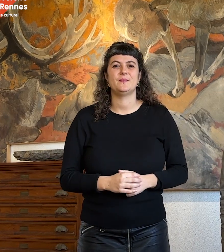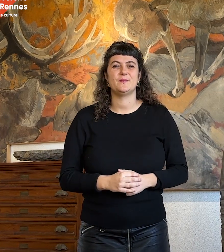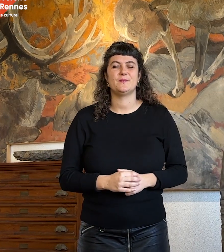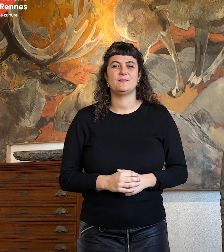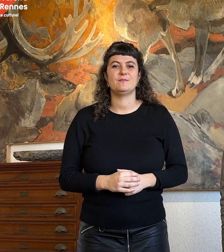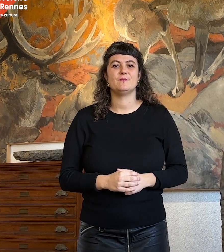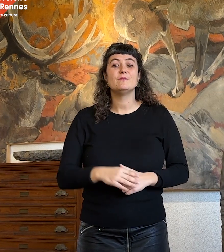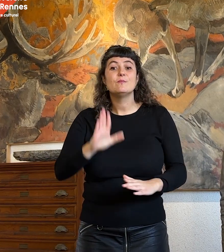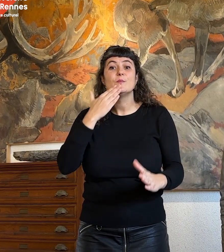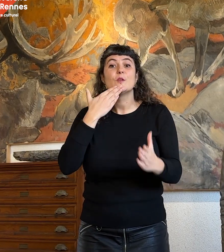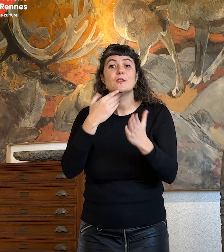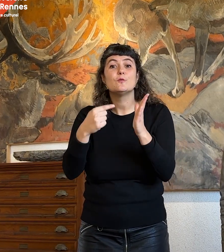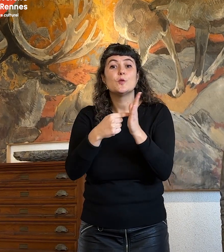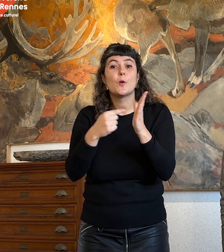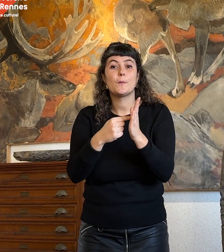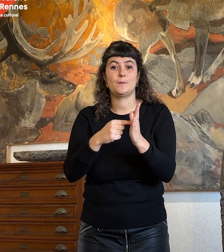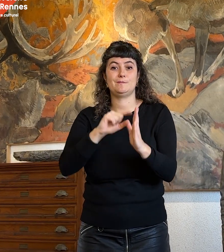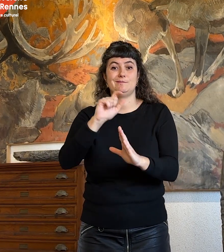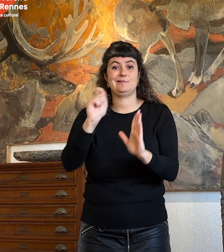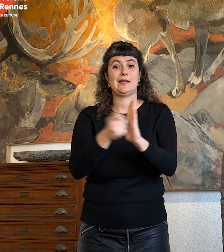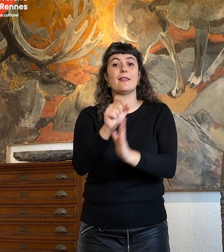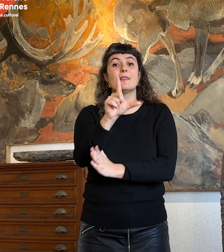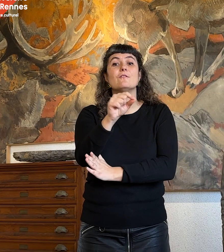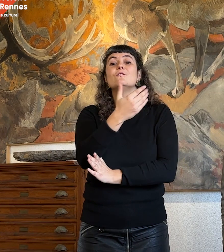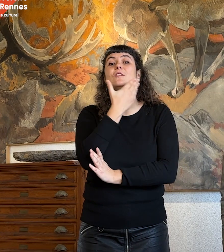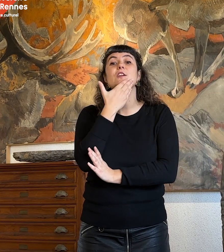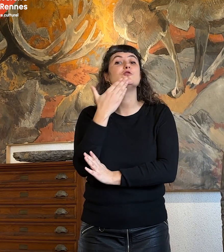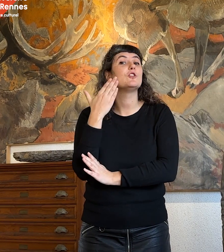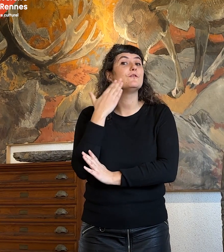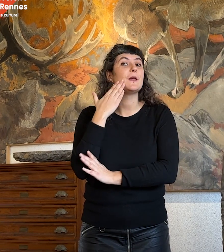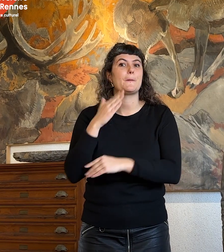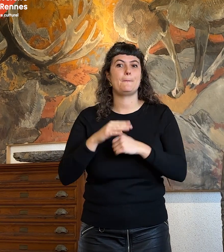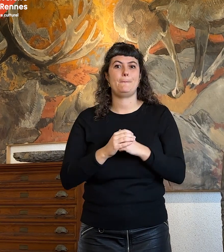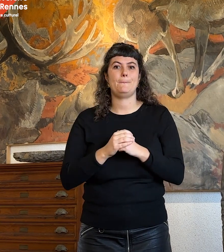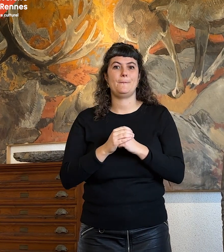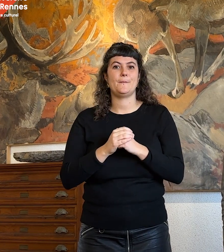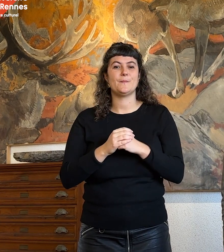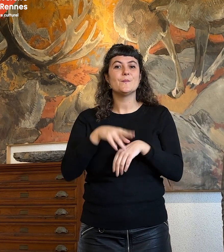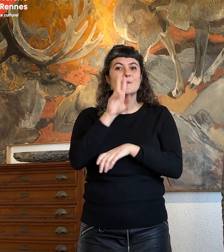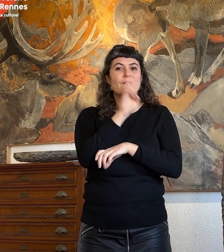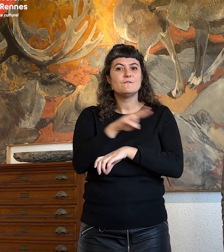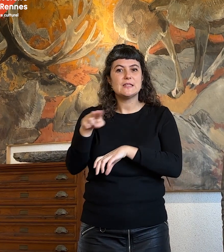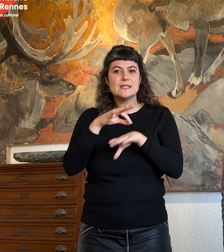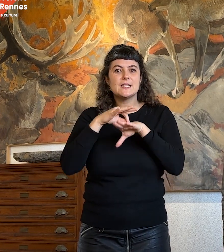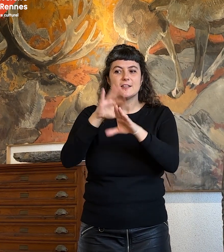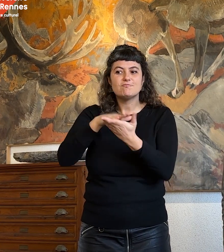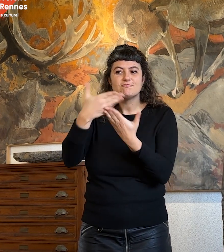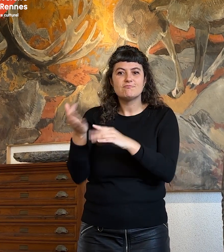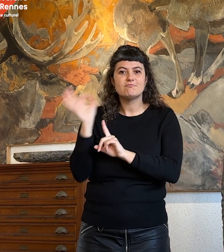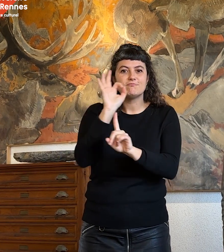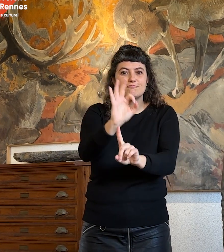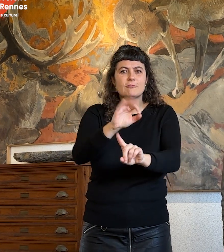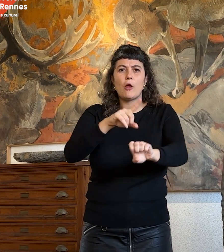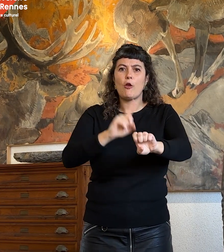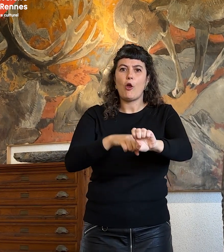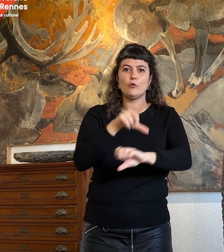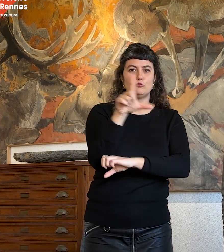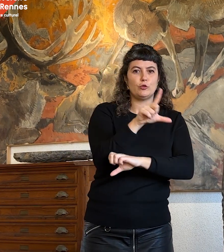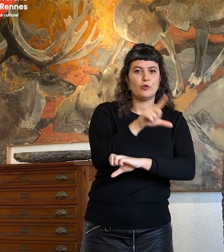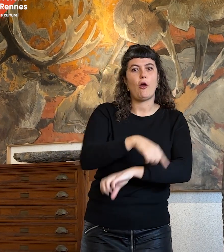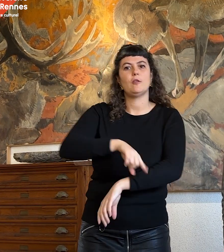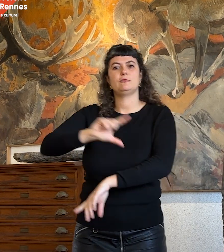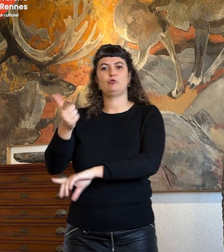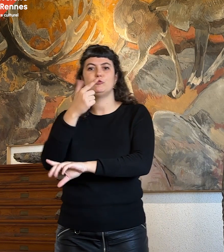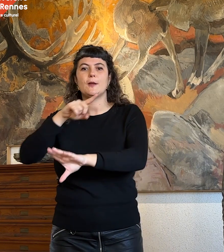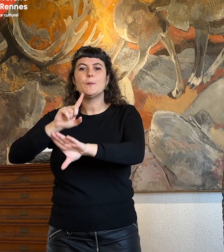Rendez-vous le 20 janvier. Les visites interprétées en langue des signes sont à 14h et 15h30